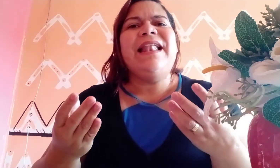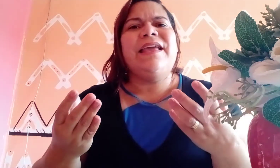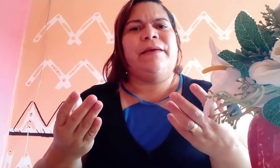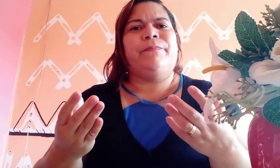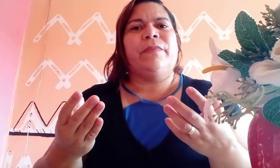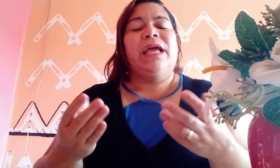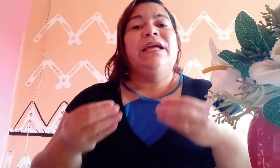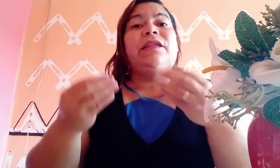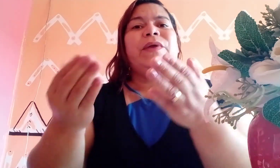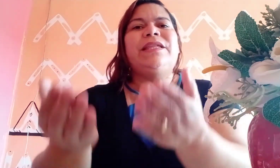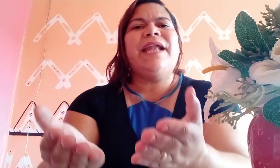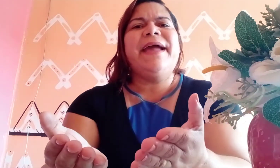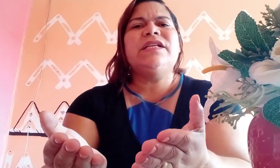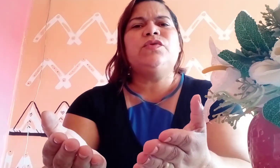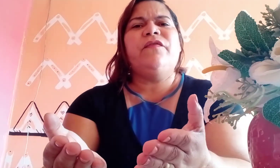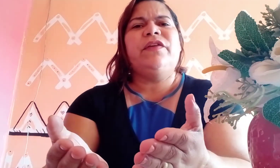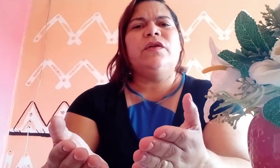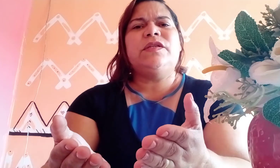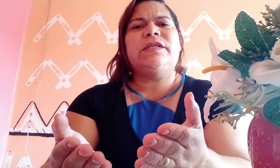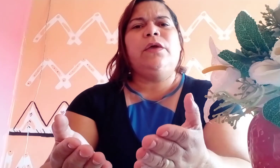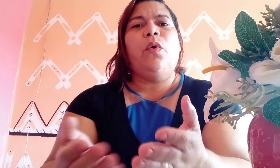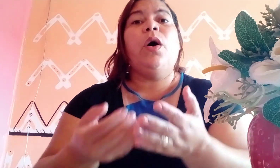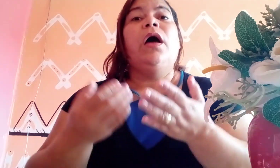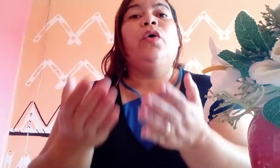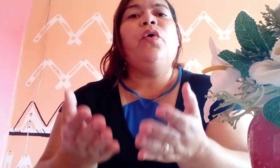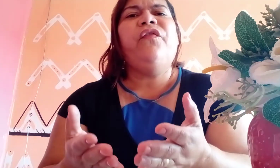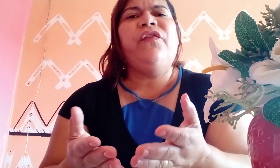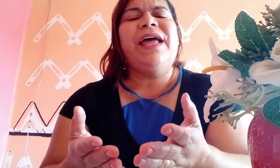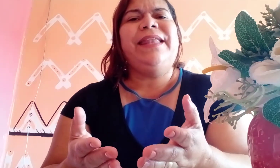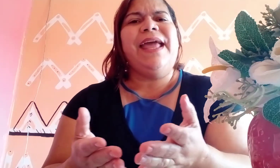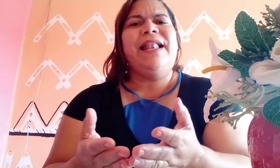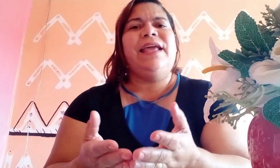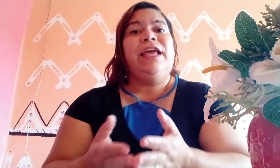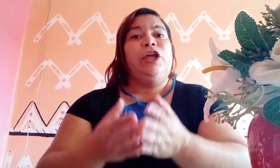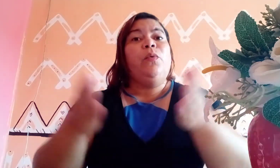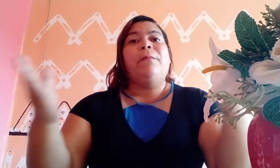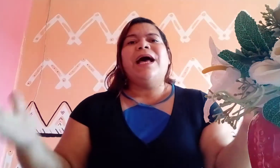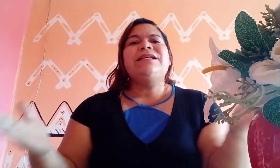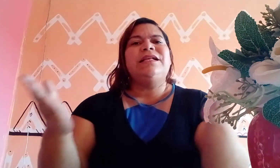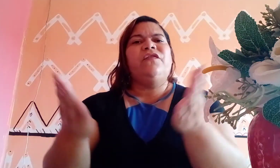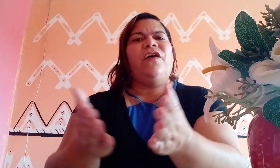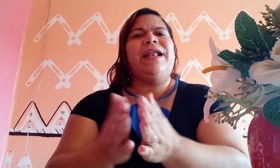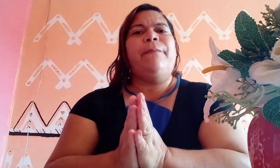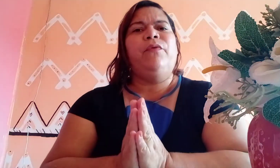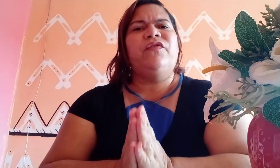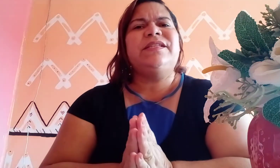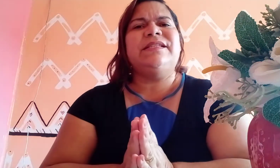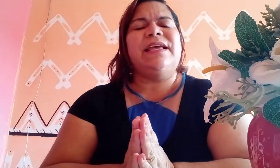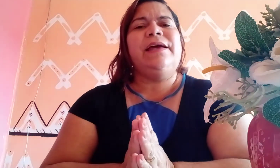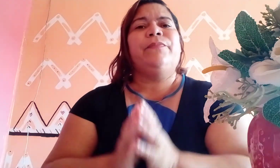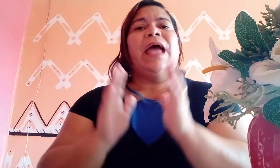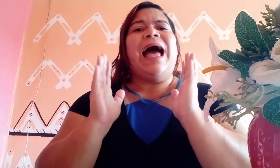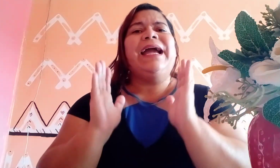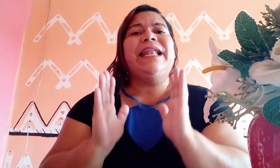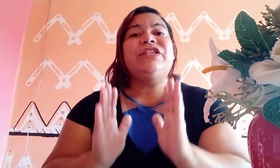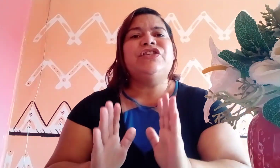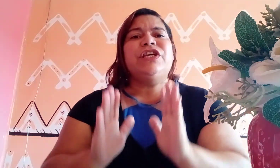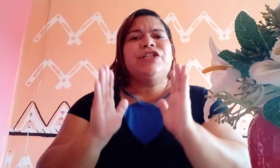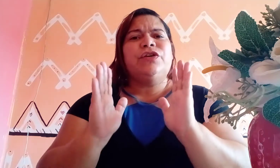Ele. Então, entregue a sua vida ao Senhor, confia nele e o mais Ele fará por você. Acredite,